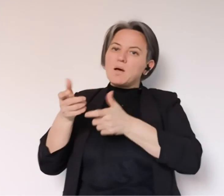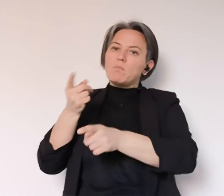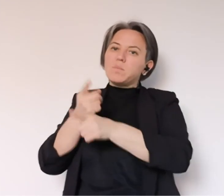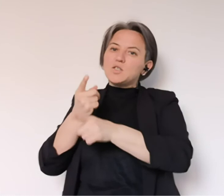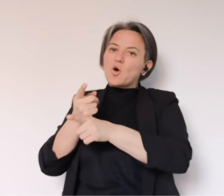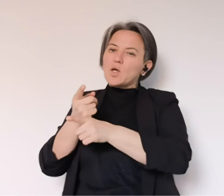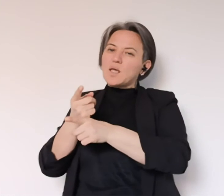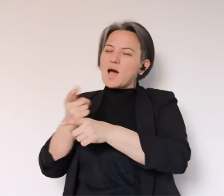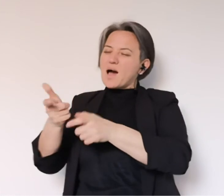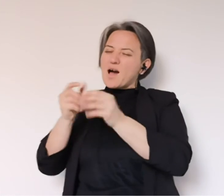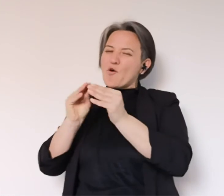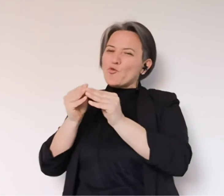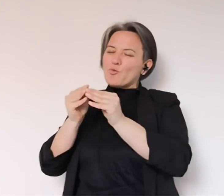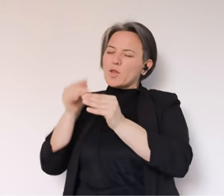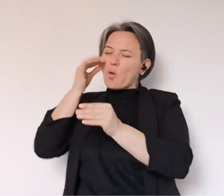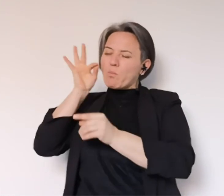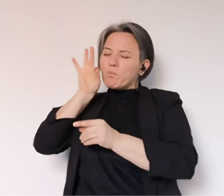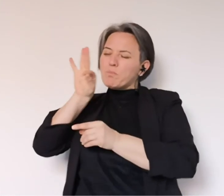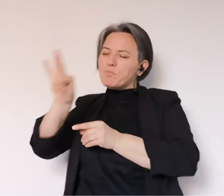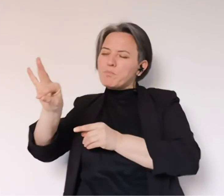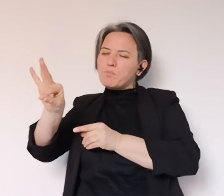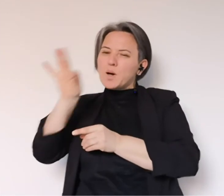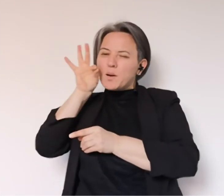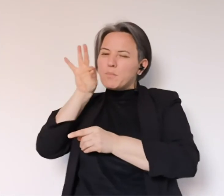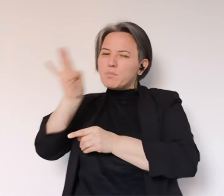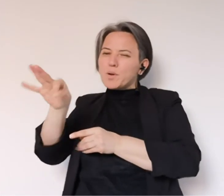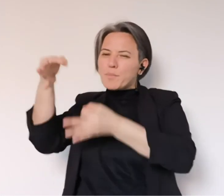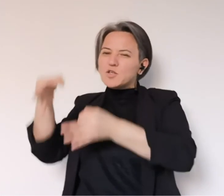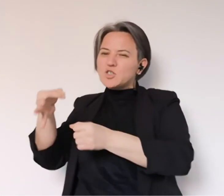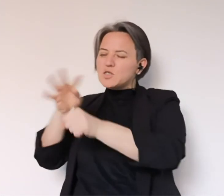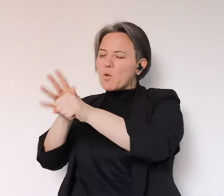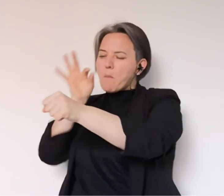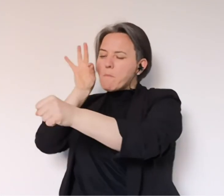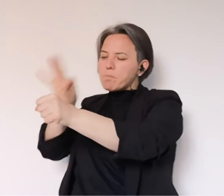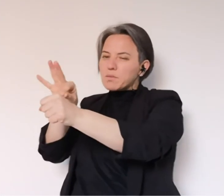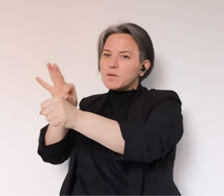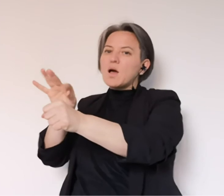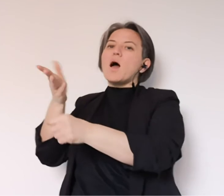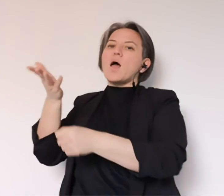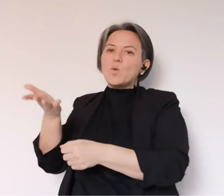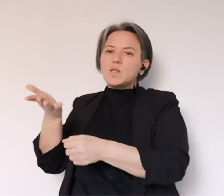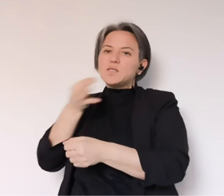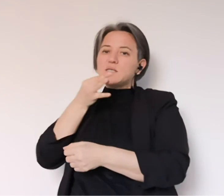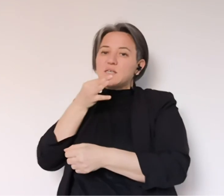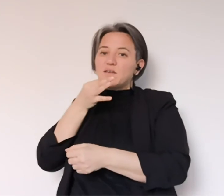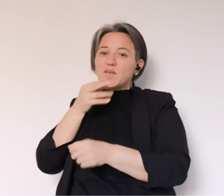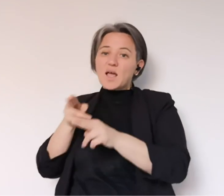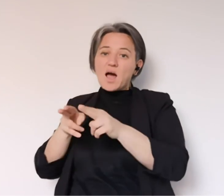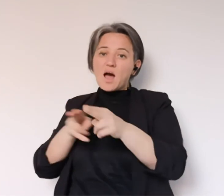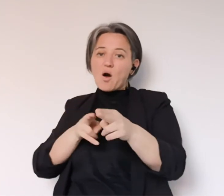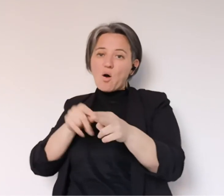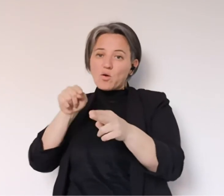spariamo sia adattato di mirino perché senza una dotazione di mirino rischiamo di sparare in generale e quindi è su questo che